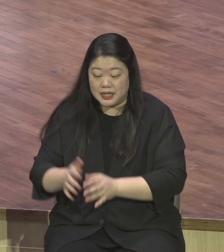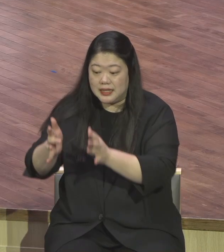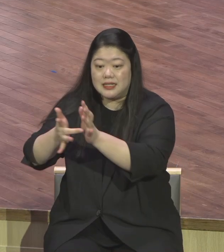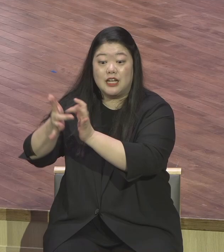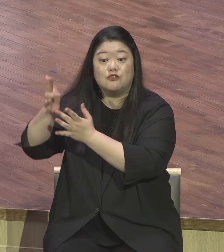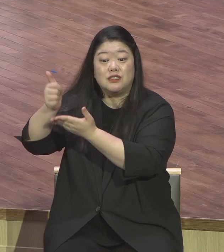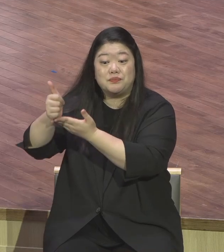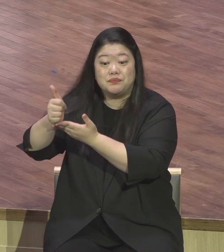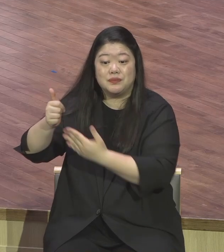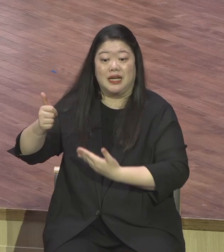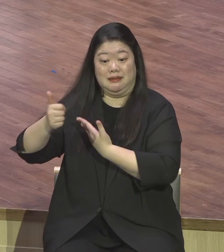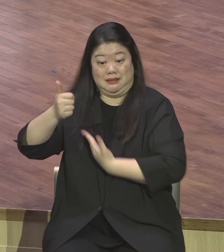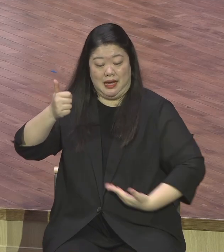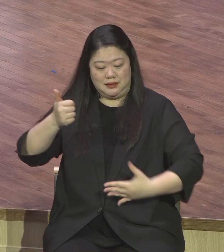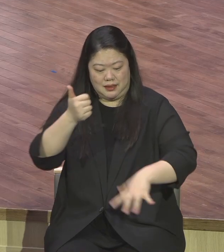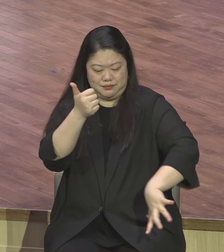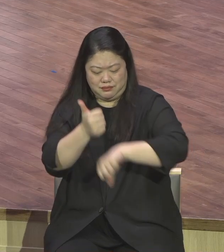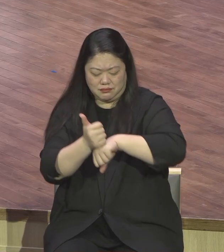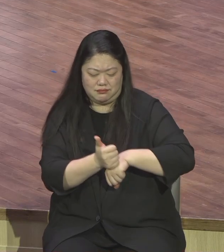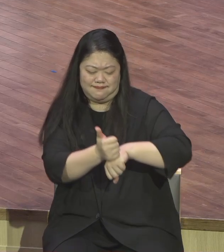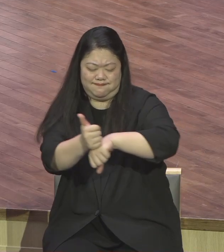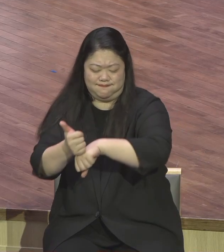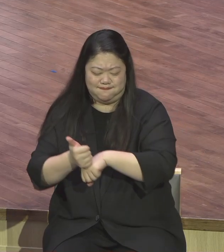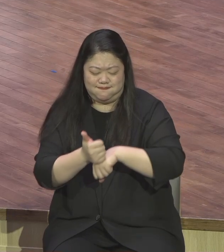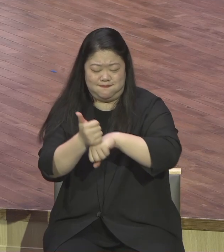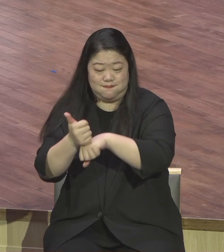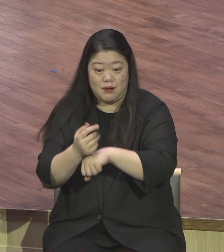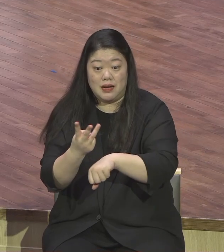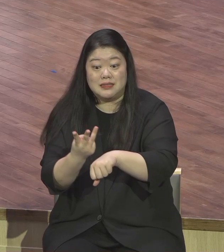먹고 자고 있어요 여러분 내가 먹고 자고 한번 해볼래요?